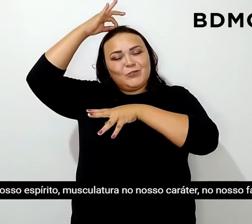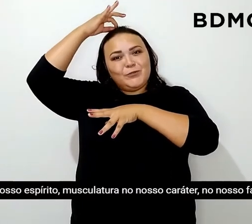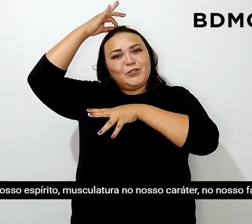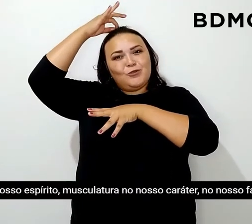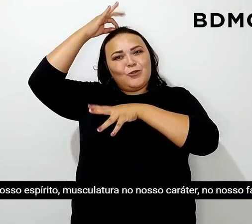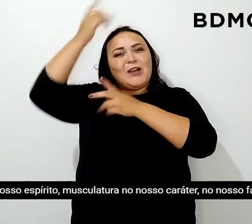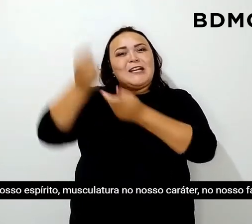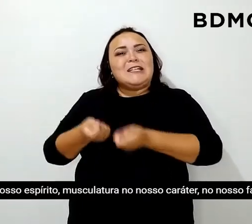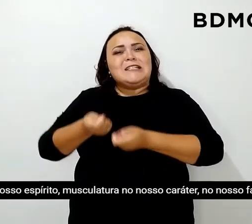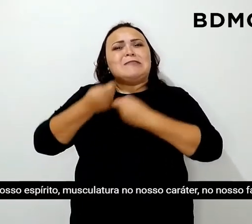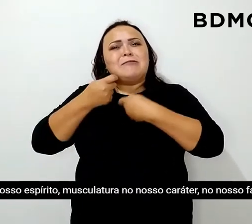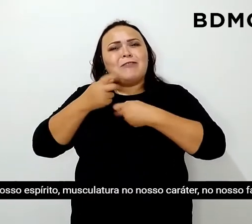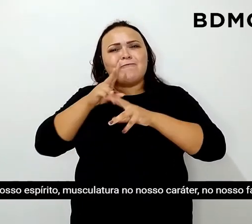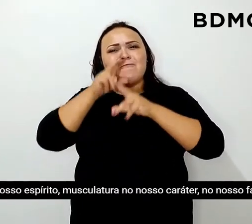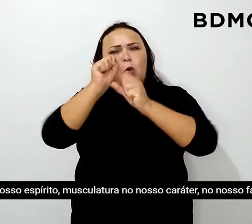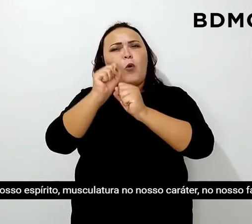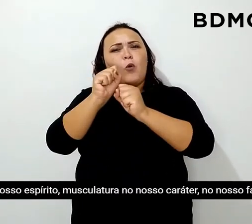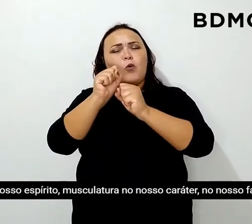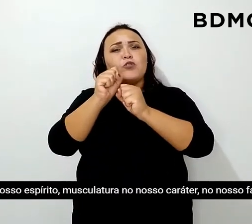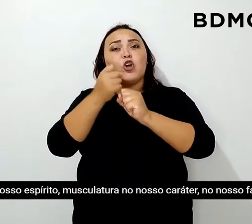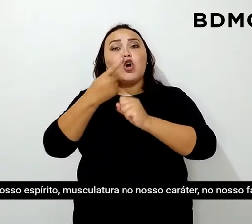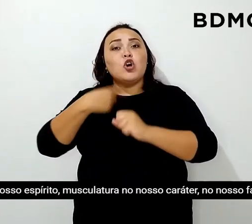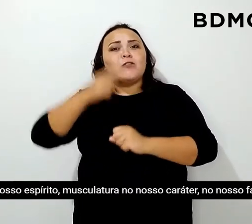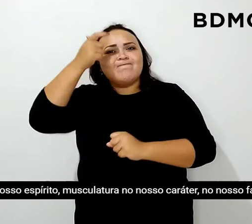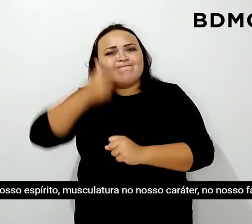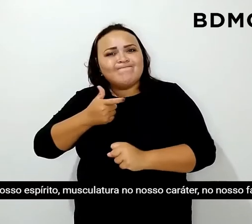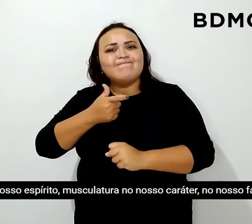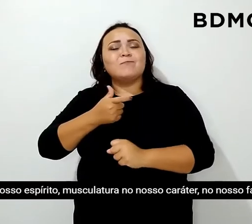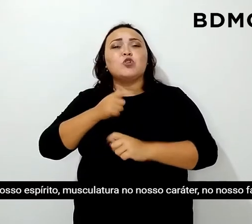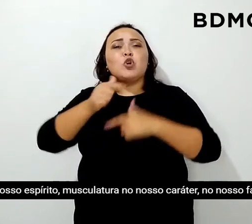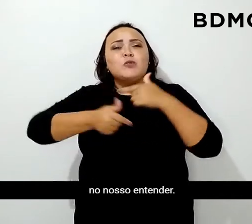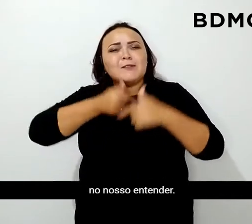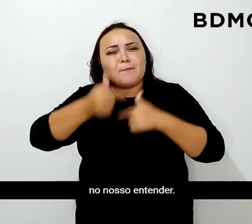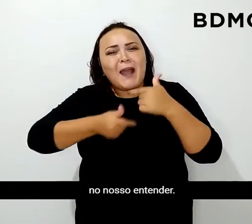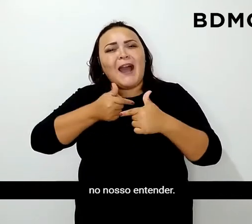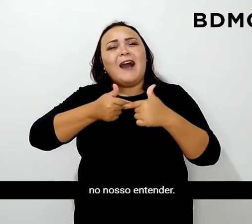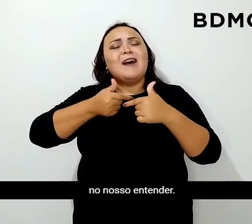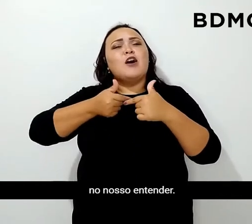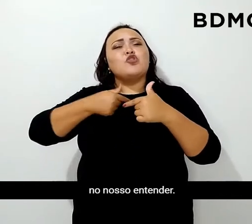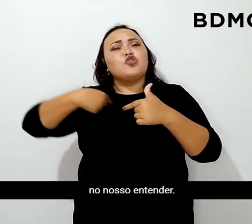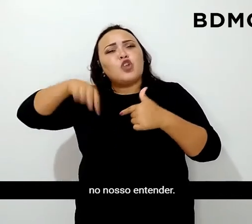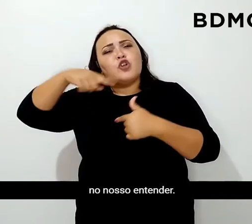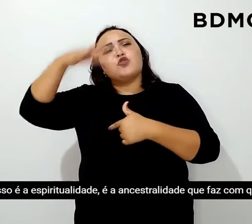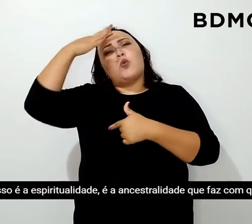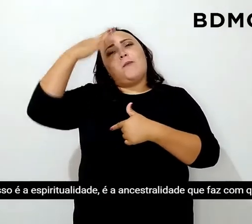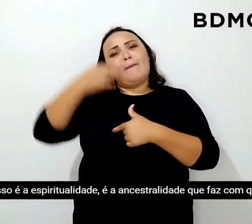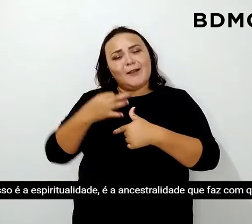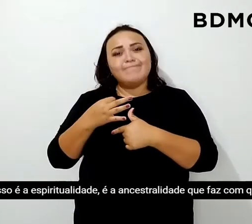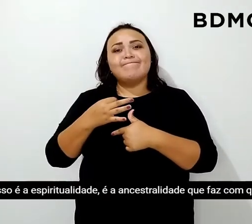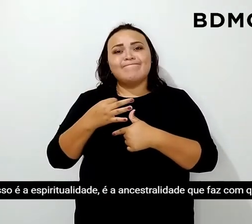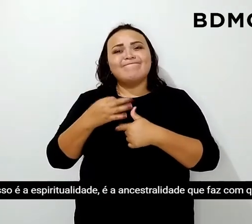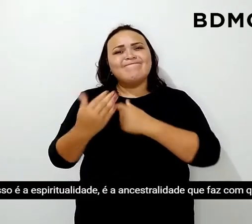musculatura no nosso caráter, no nosso fazer, no nosso entender.